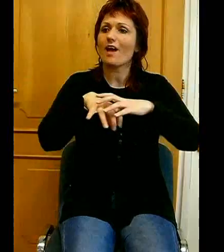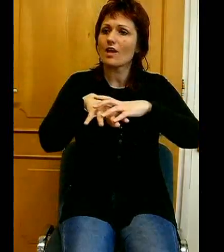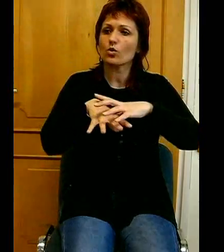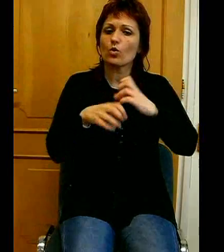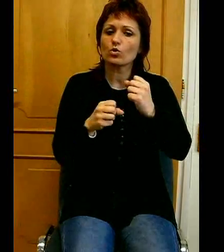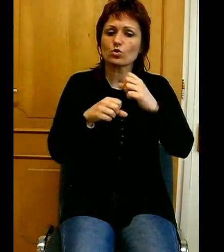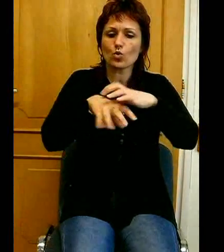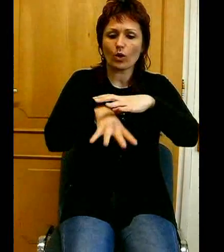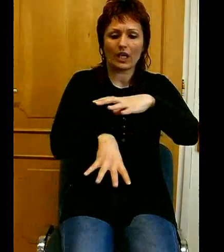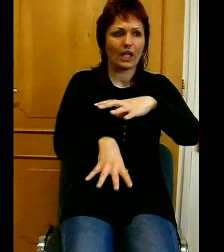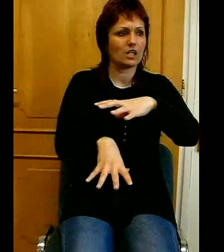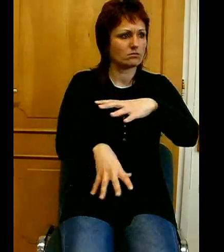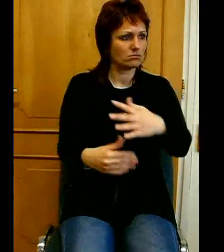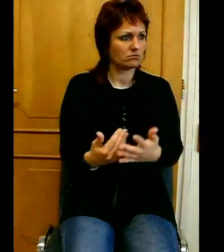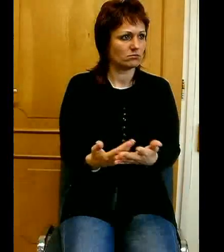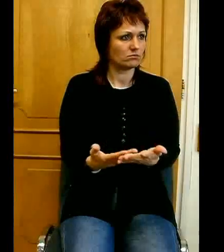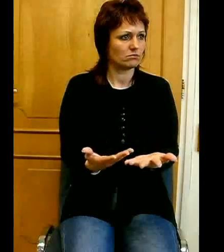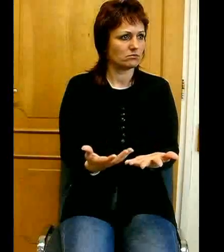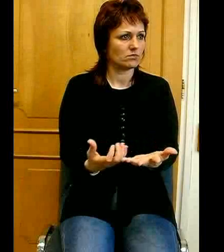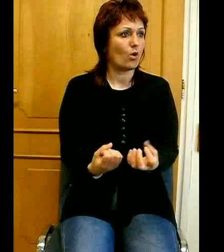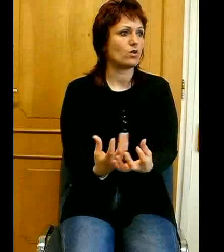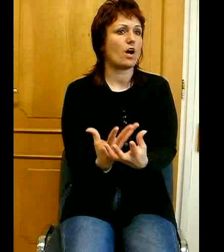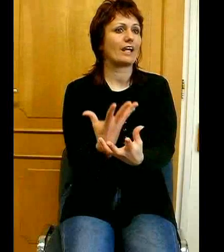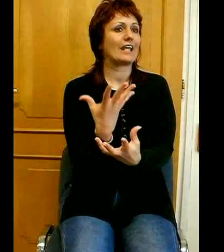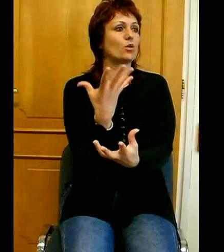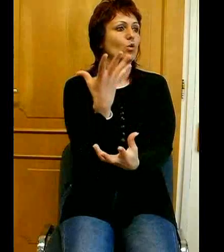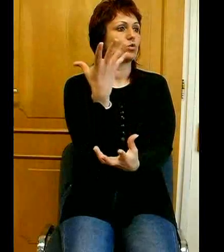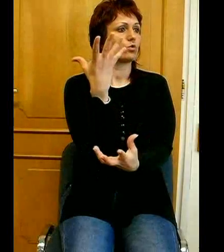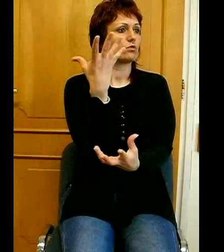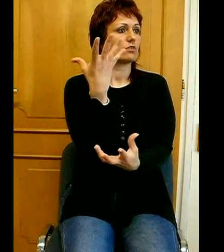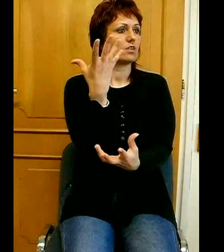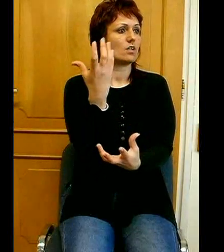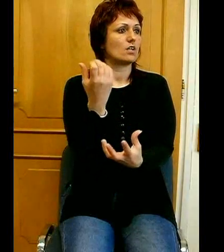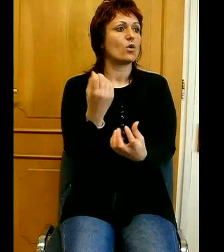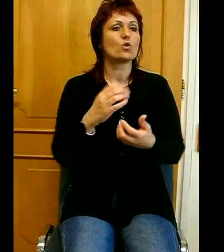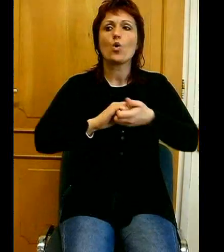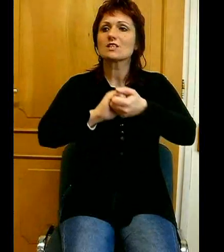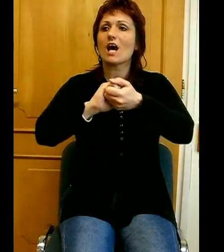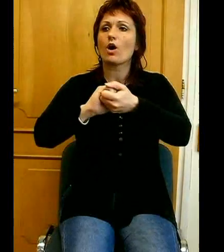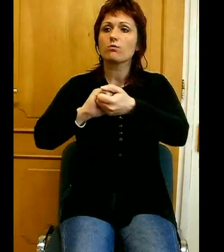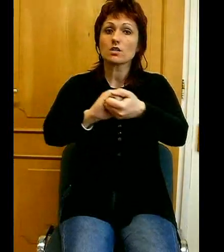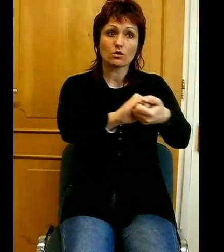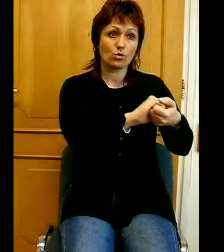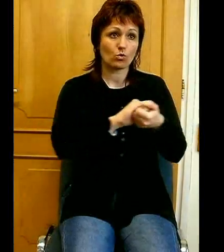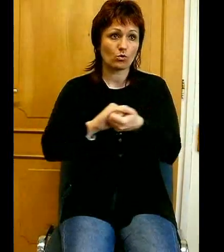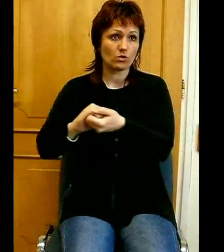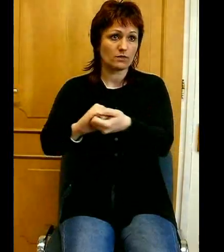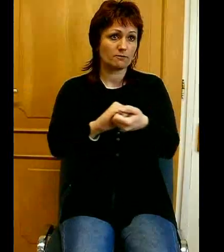kinőttünk, és elszántal kapaszkodjunk össze azokkal, akikkel összetartozunk. A